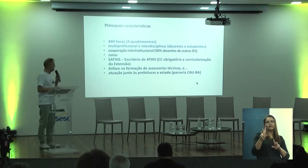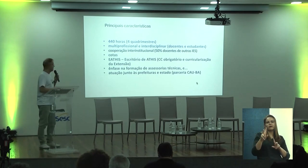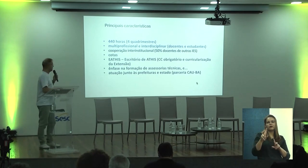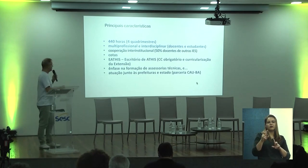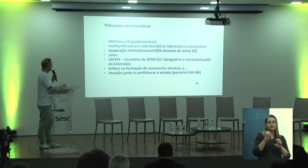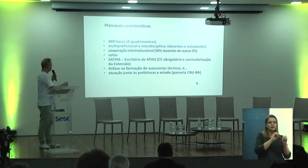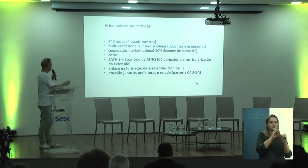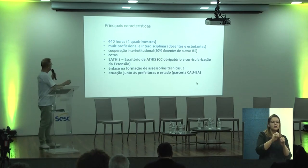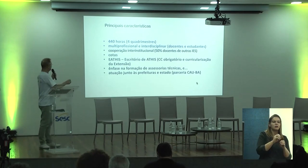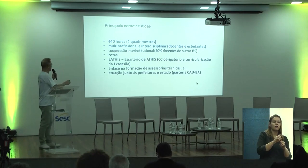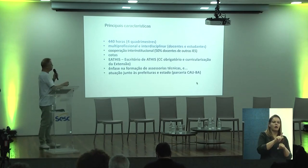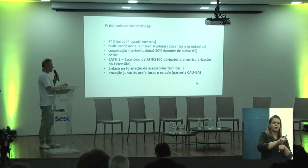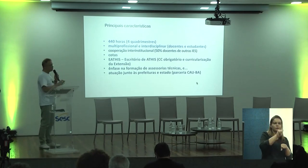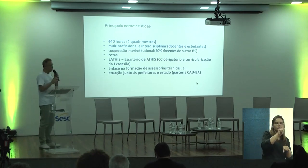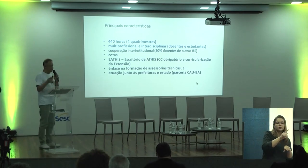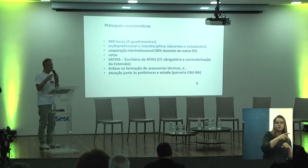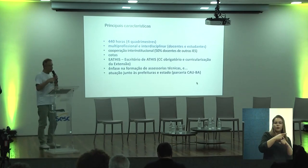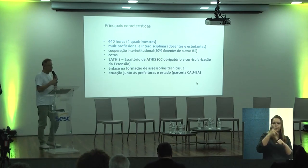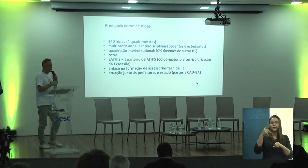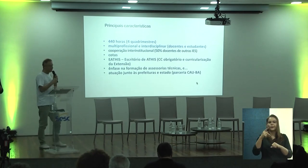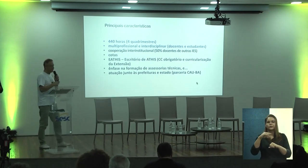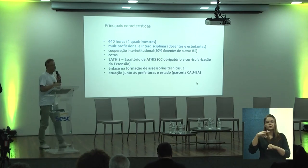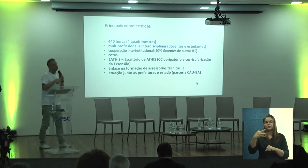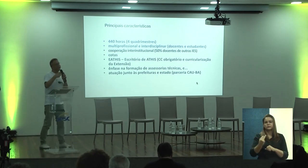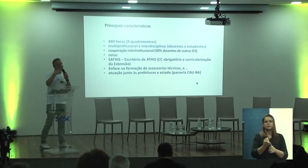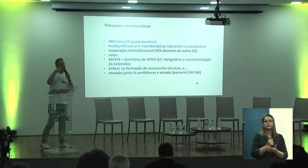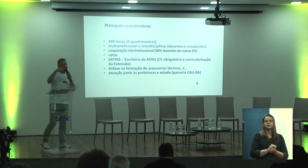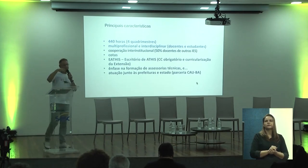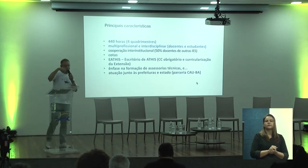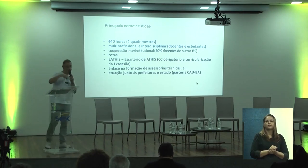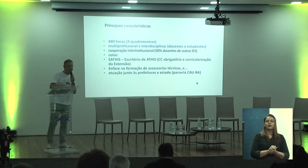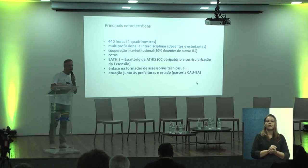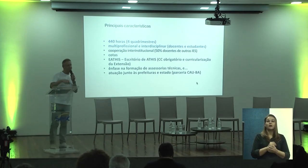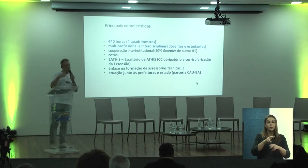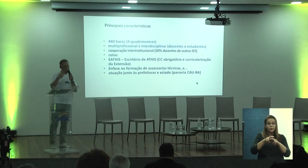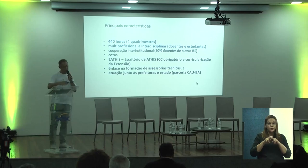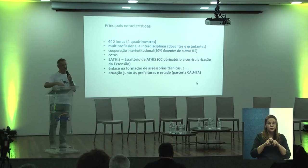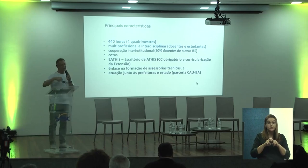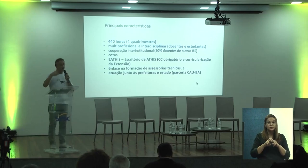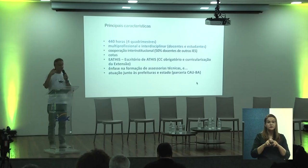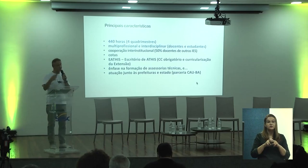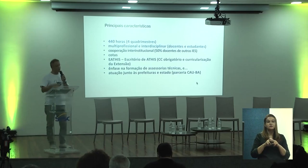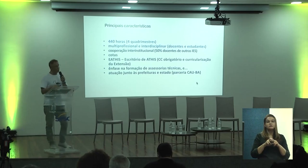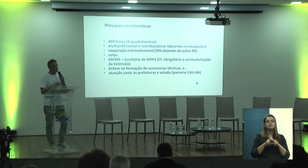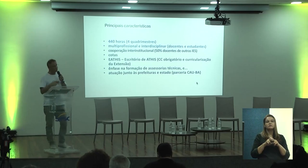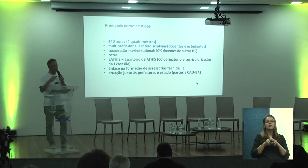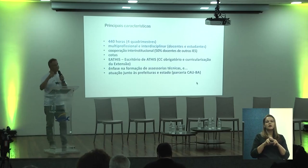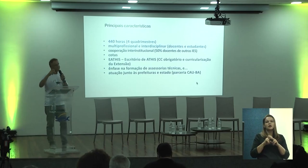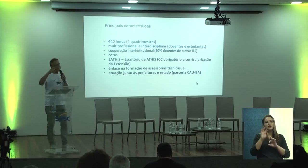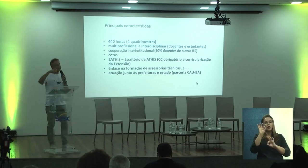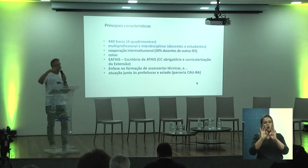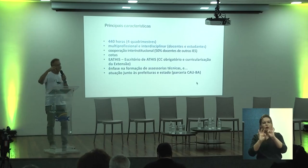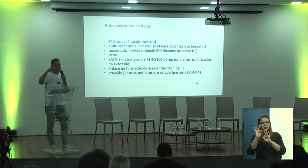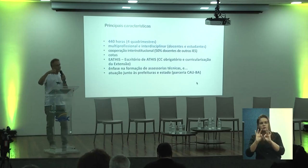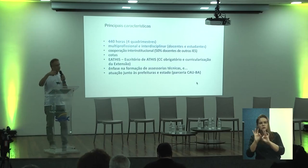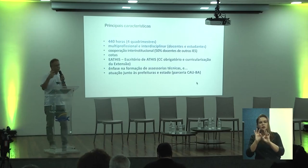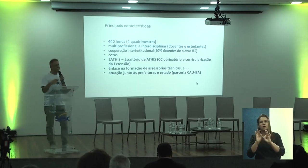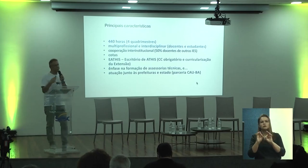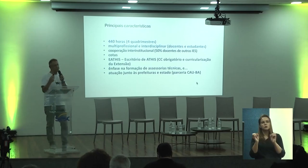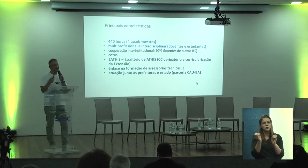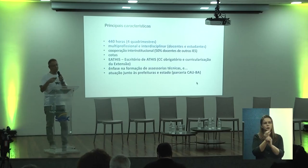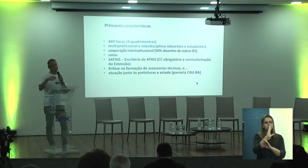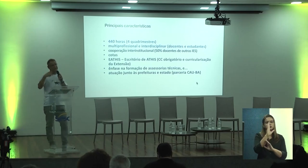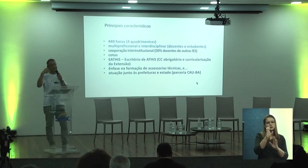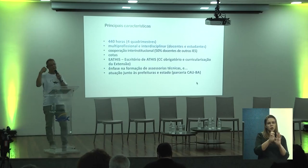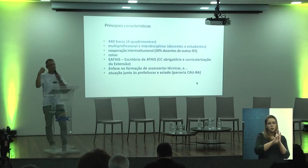-graduação, enfim. Então, é por isso que, nesse momento, ele está... Ele foi criado, está aprovado, tem de tal pronto, mas para ser lançado,